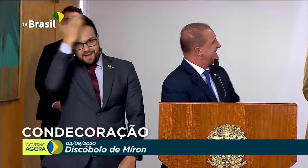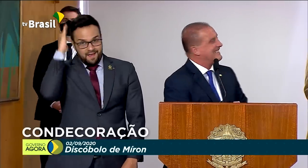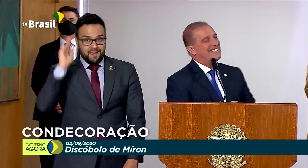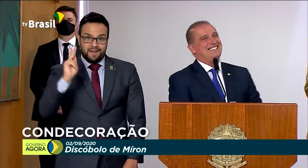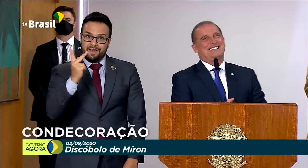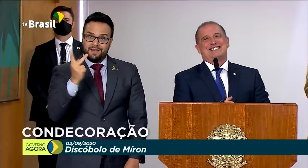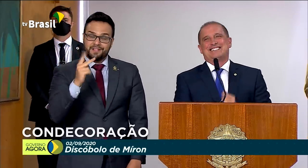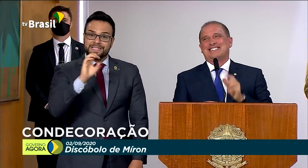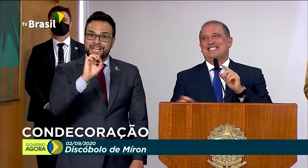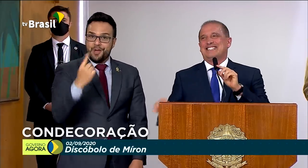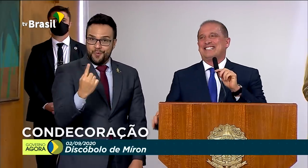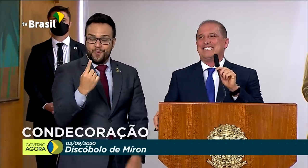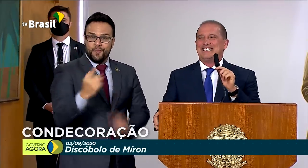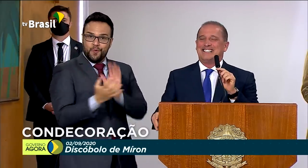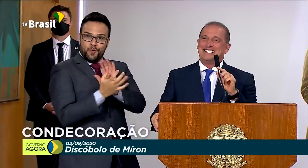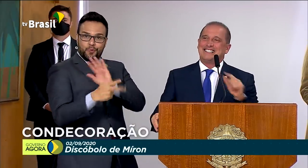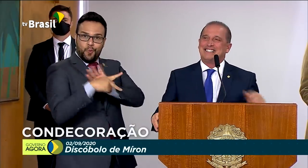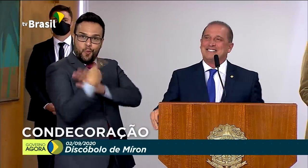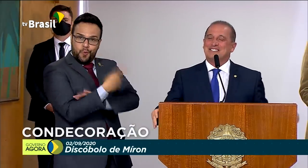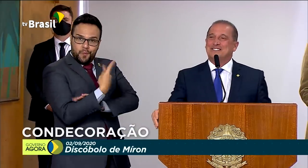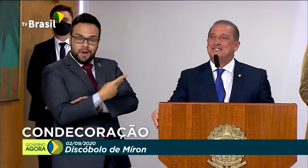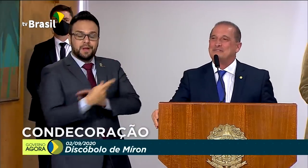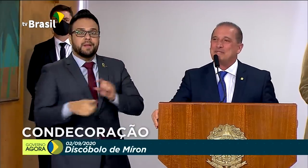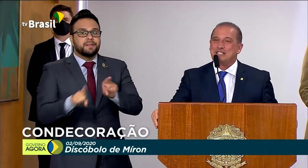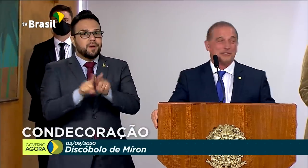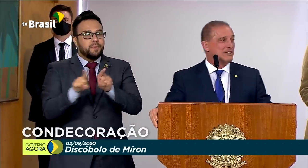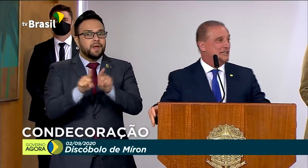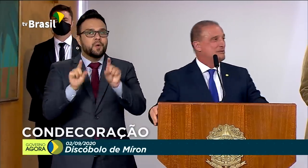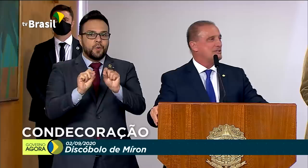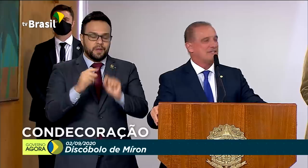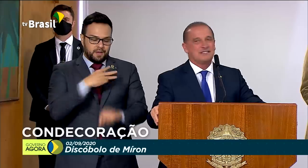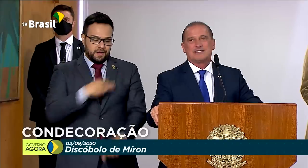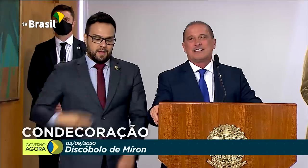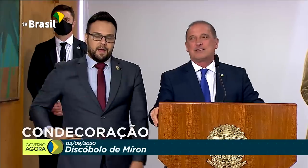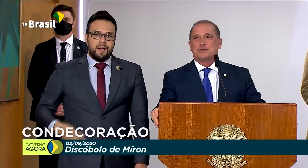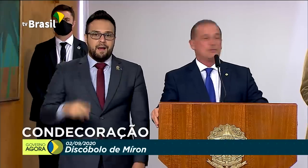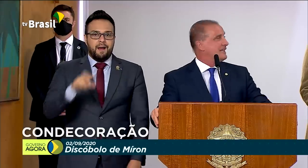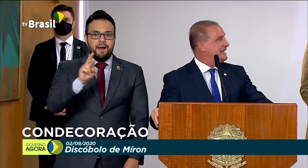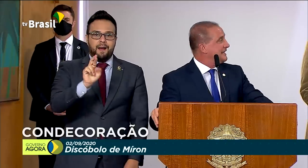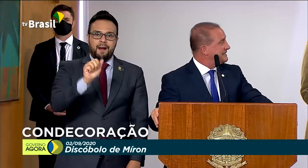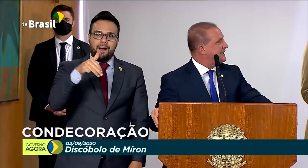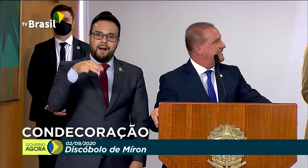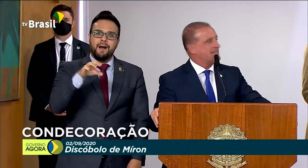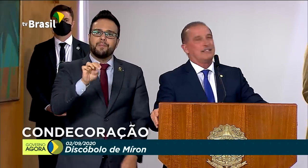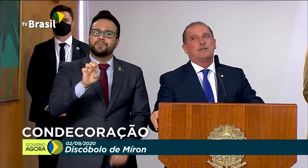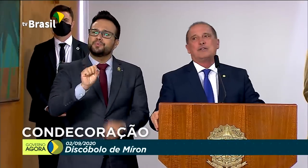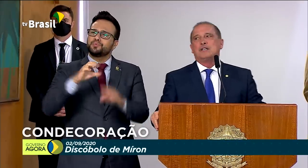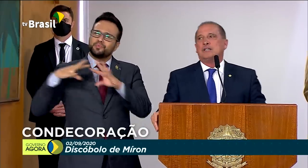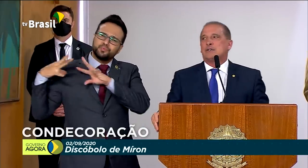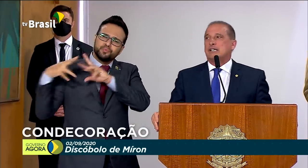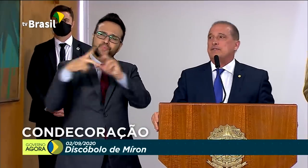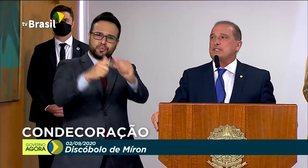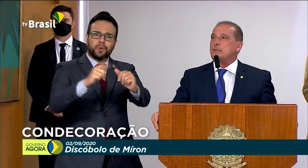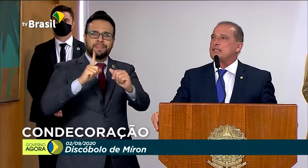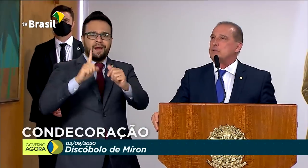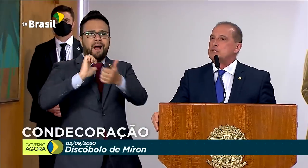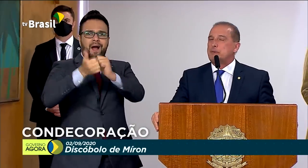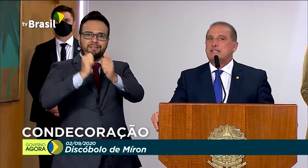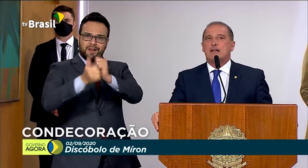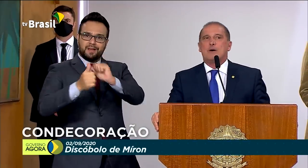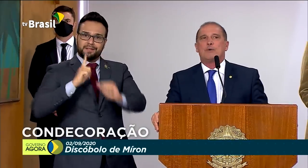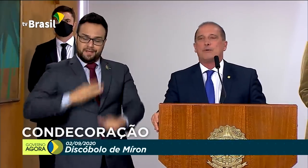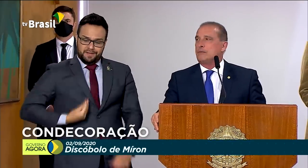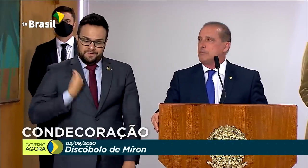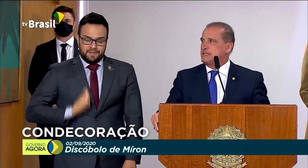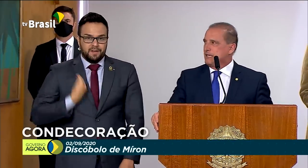turma, ao ministro Ramos, a todos os atletas que aqui estão. Eu queria fazer uma menção